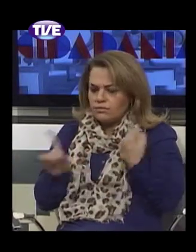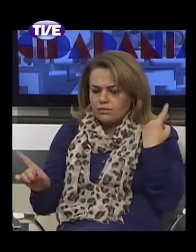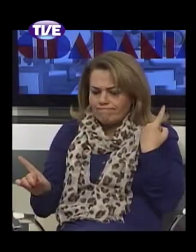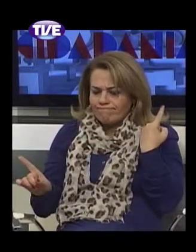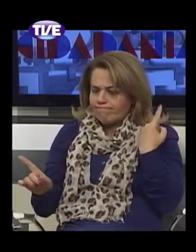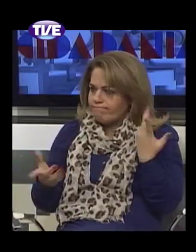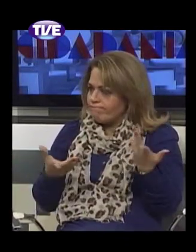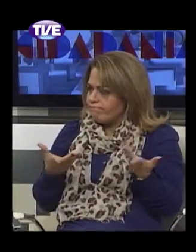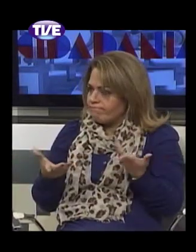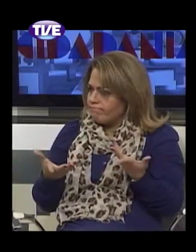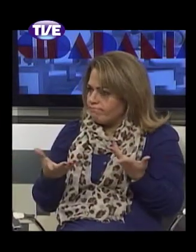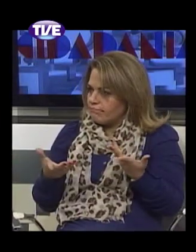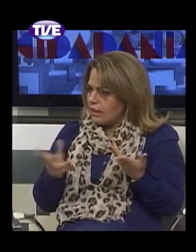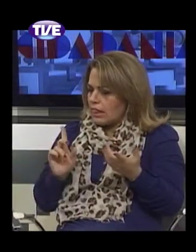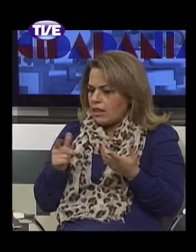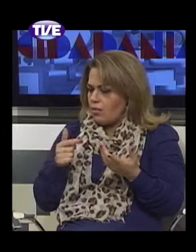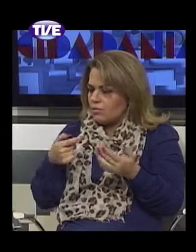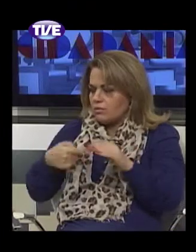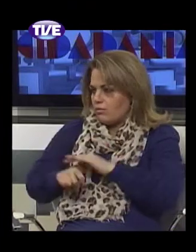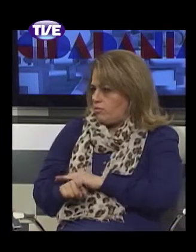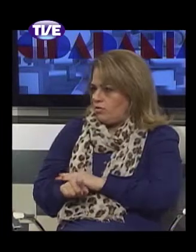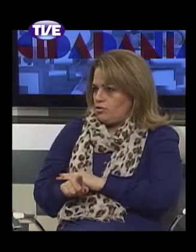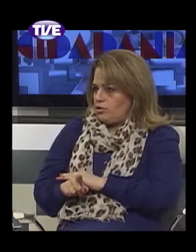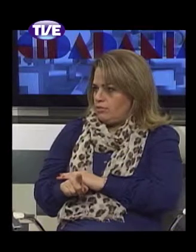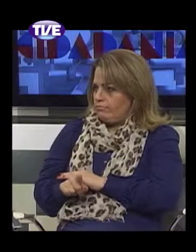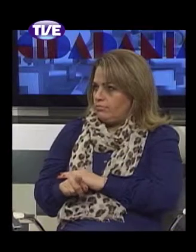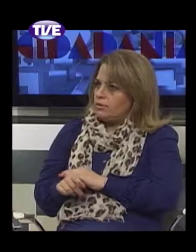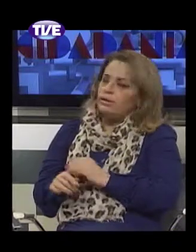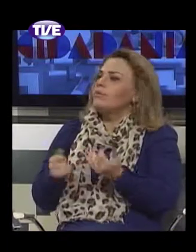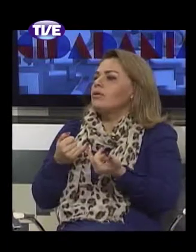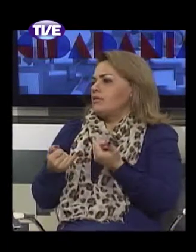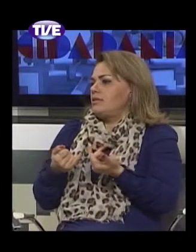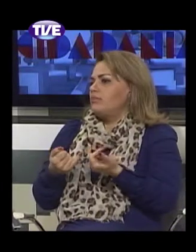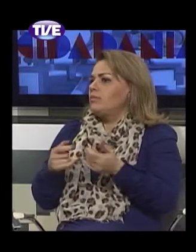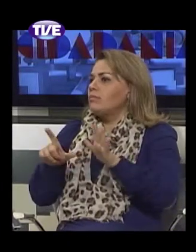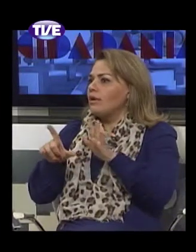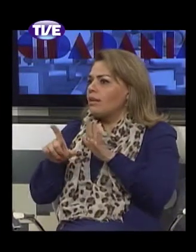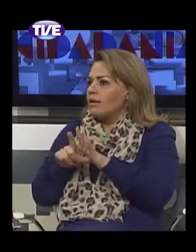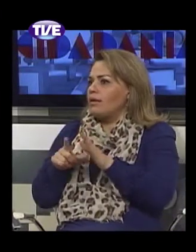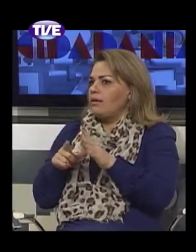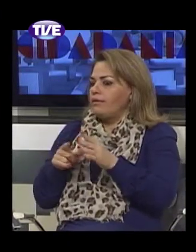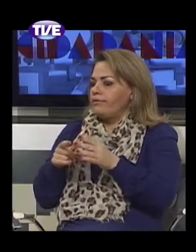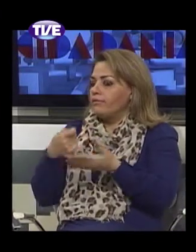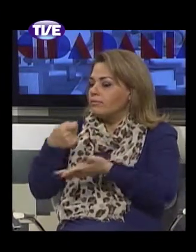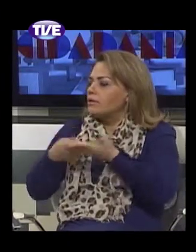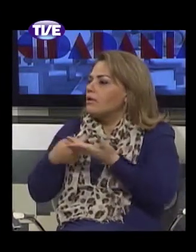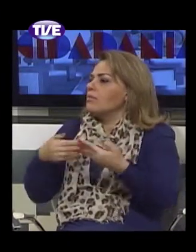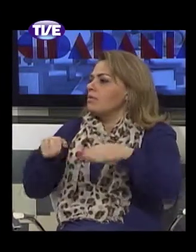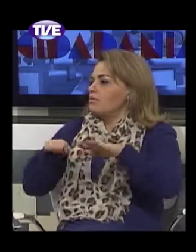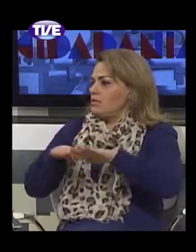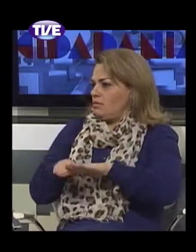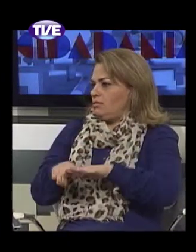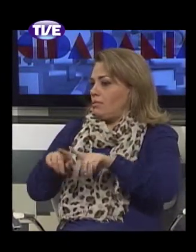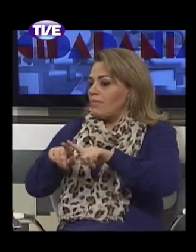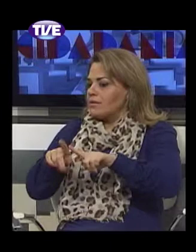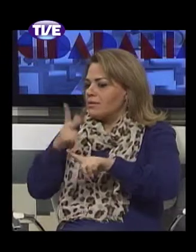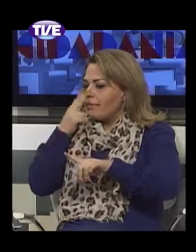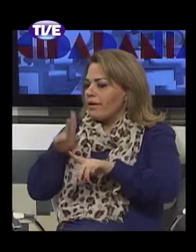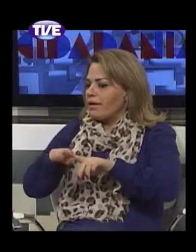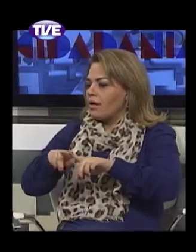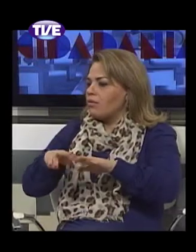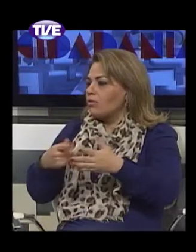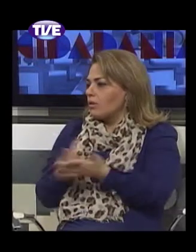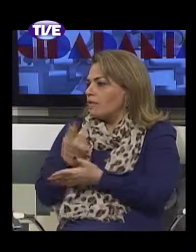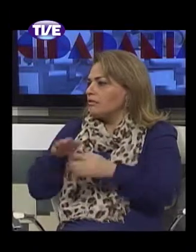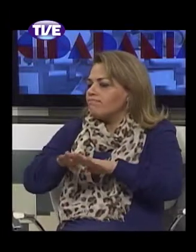sentido de uma tentativa de inclusão, mas que na verdade é excludente, quando na verdade nós deveríamos estar trabalhando para